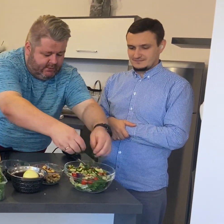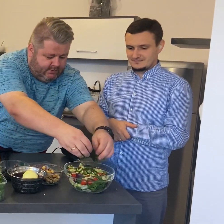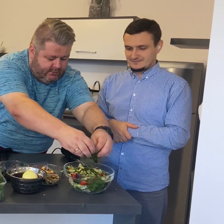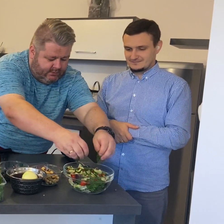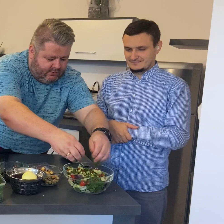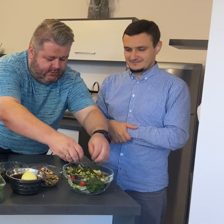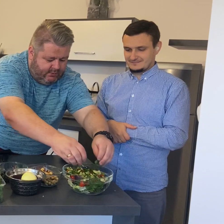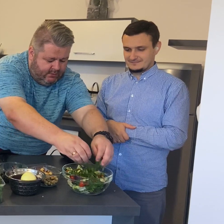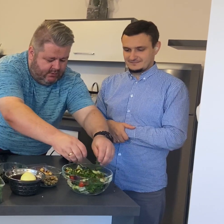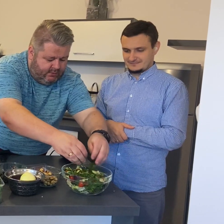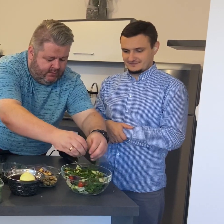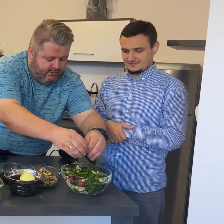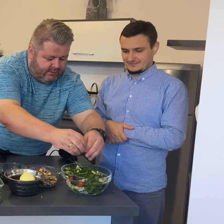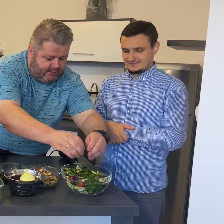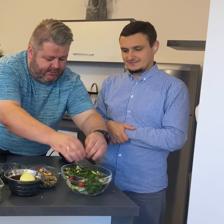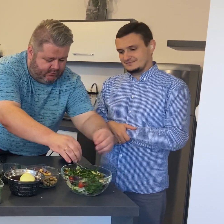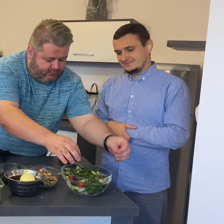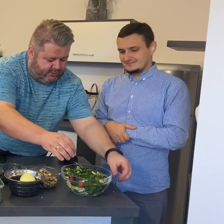Wierdajmy. Matka pietruszki.